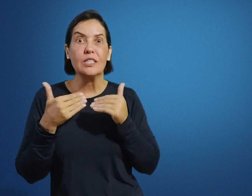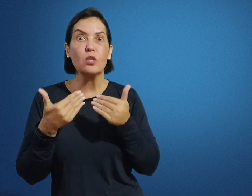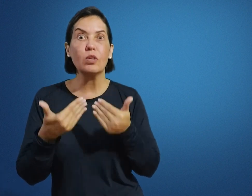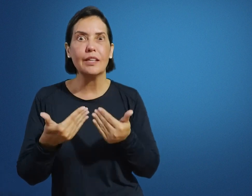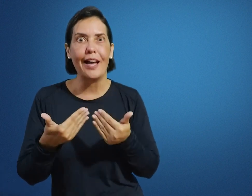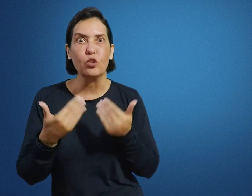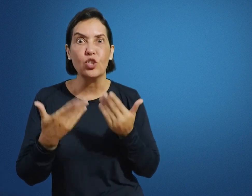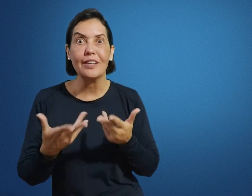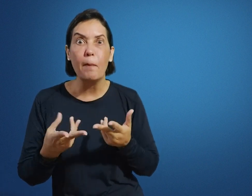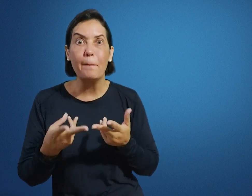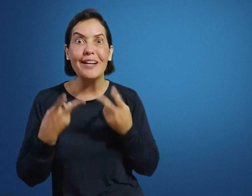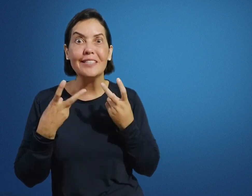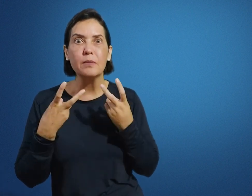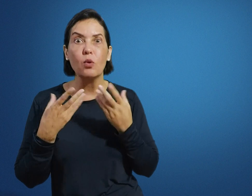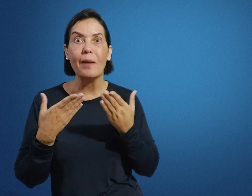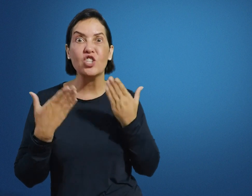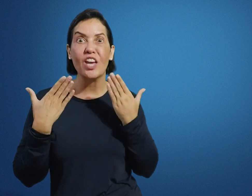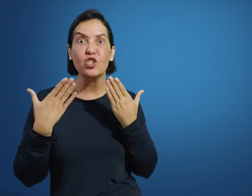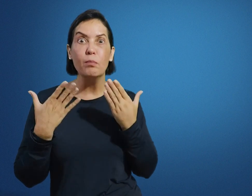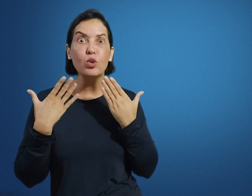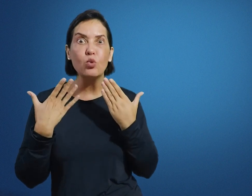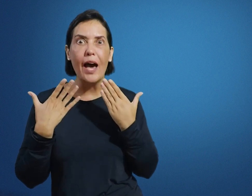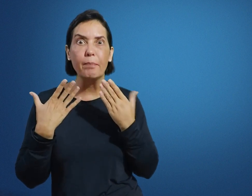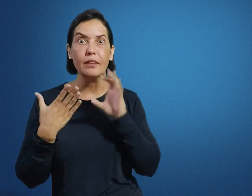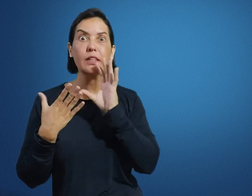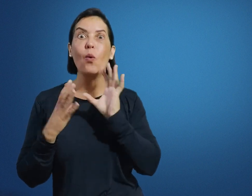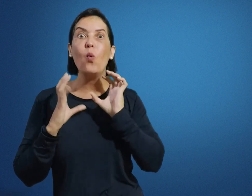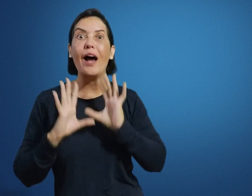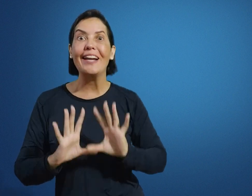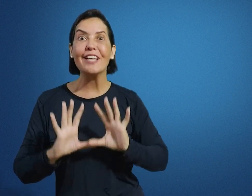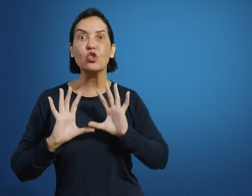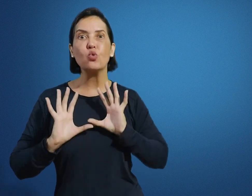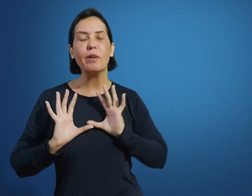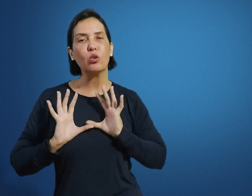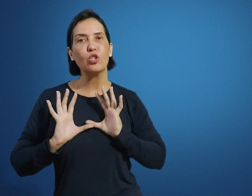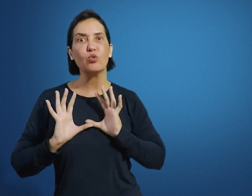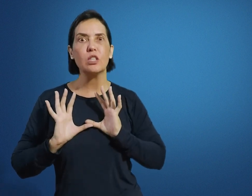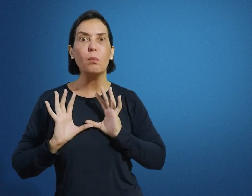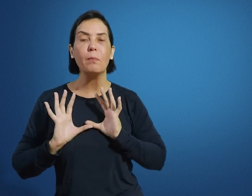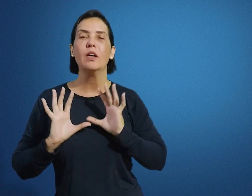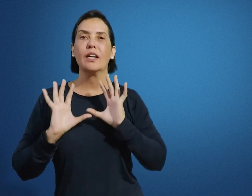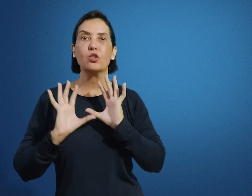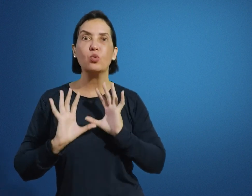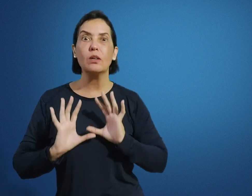singularidade, onde ele tem uma percepção imagética muito rápida, então, na sua metodologia, na sua